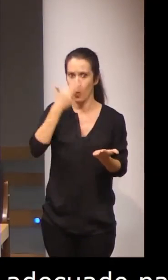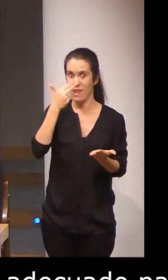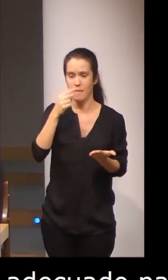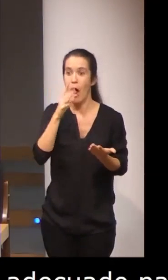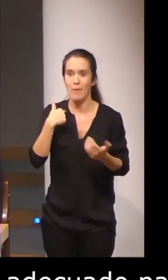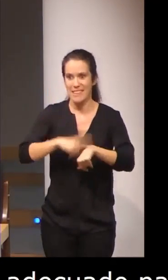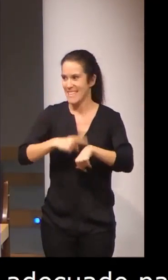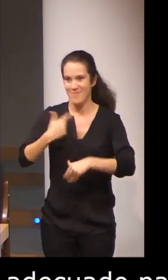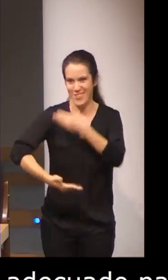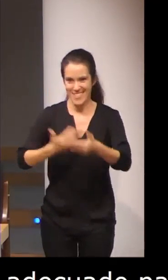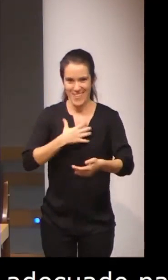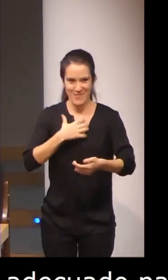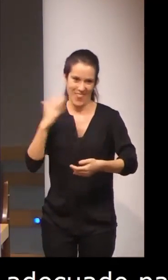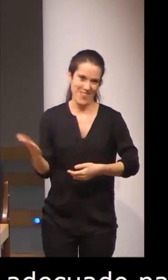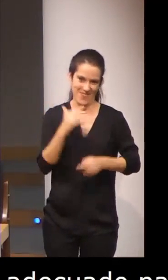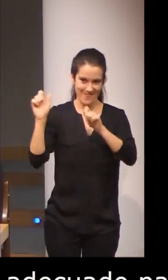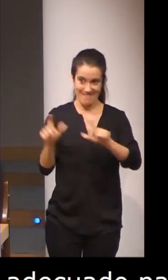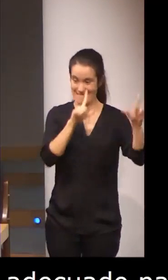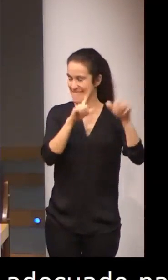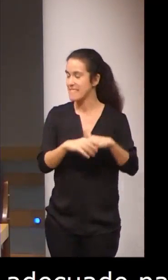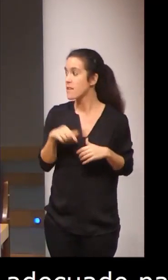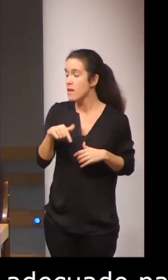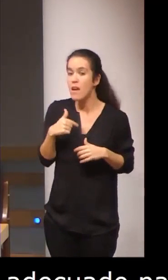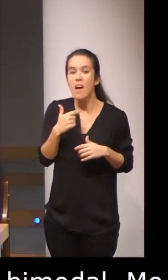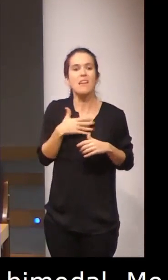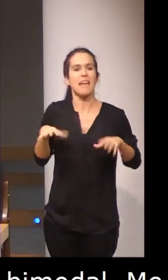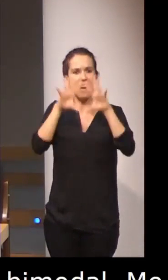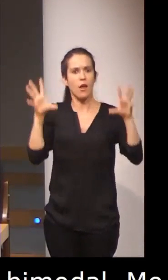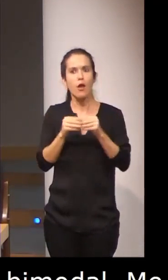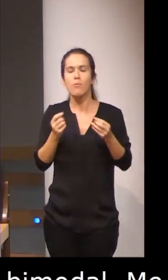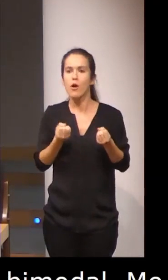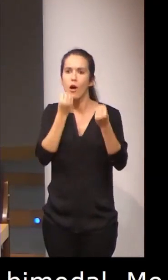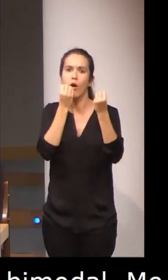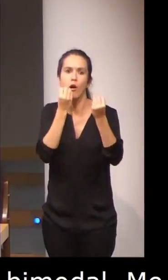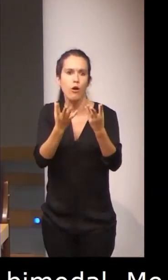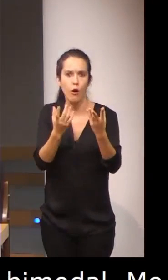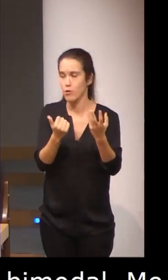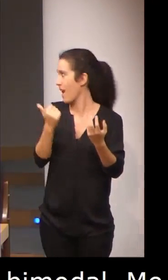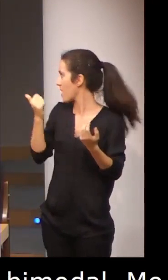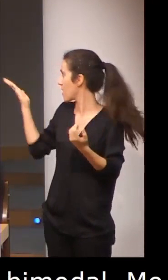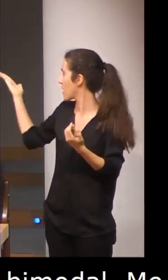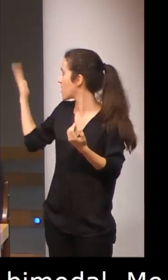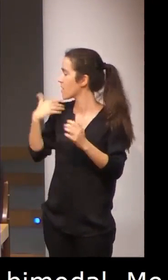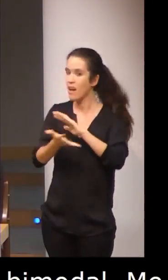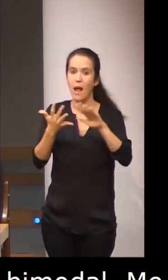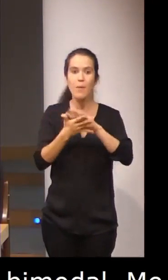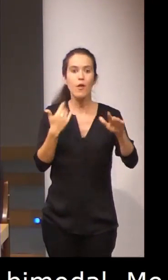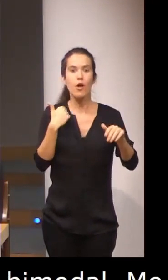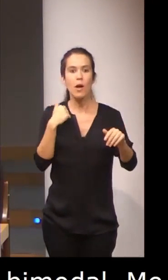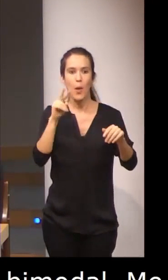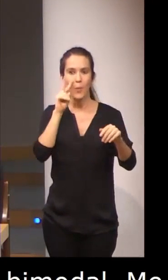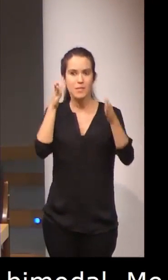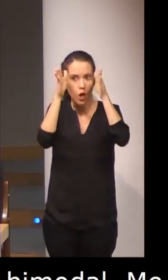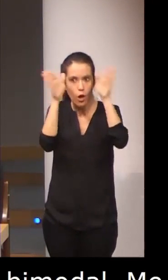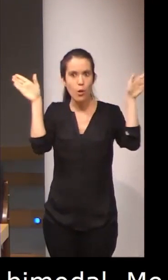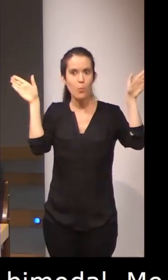tengo poco tiempo. Pero con esto lo que queríamos explorar muy rápidamente era el papel de la visión periférica